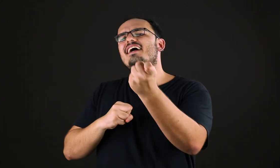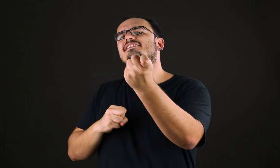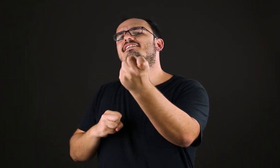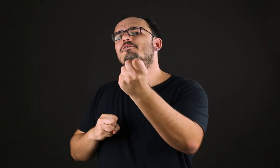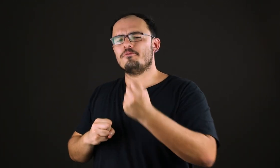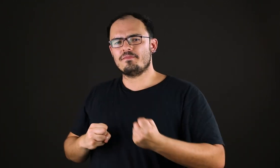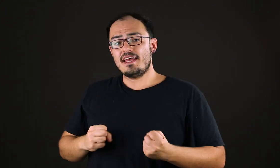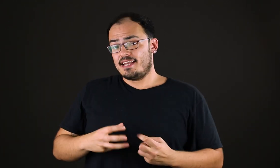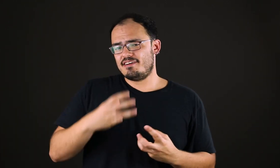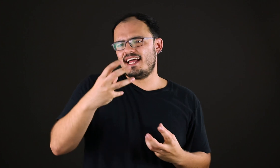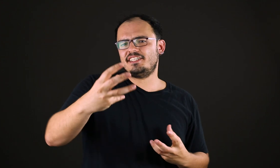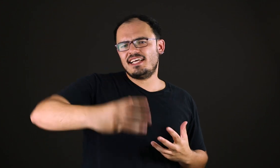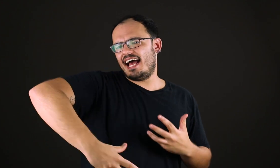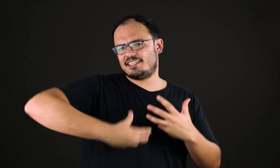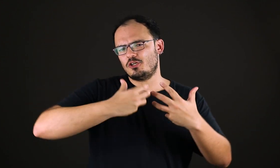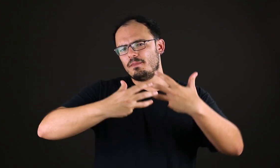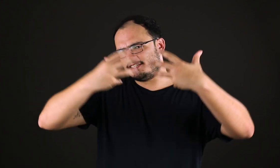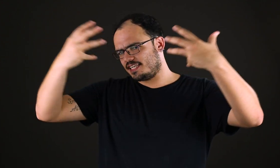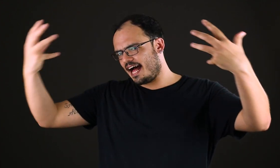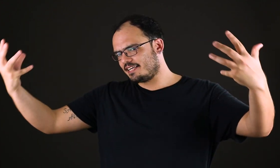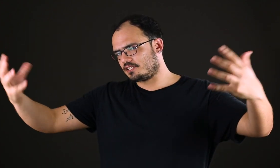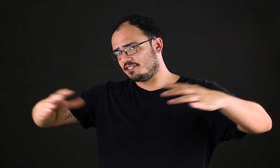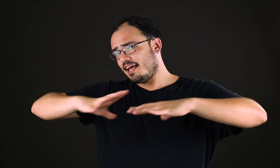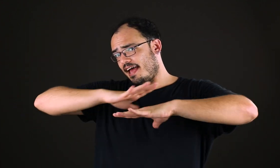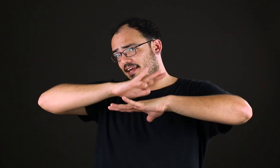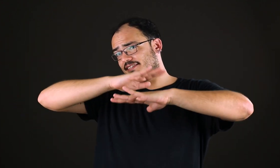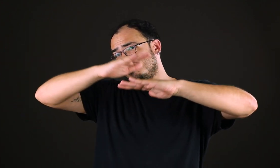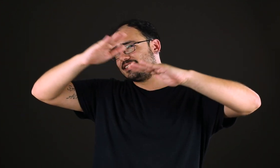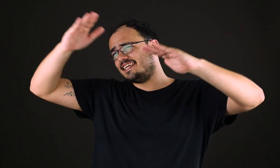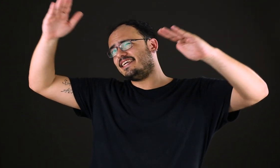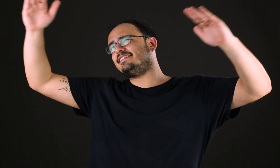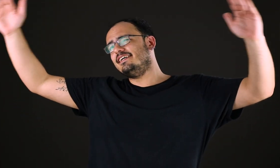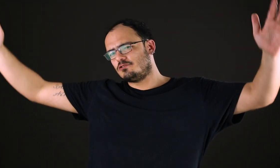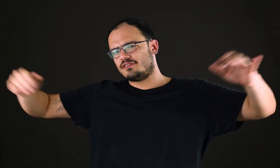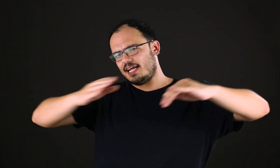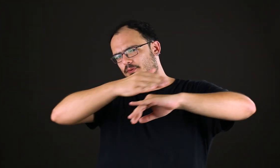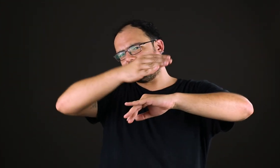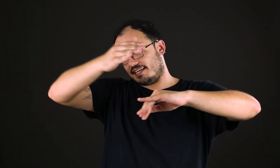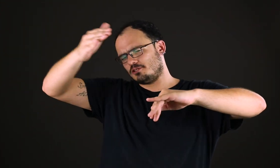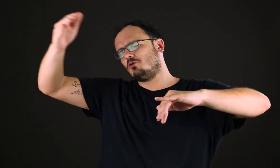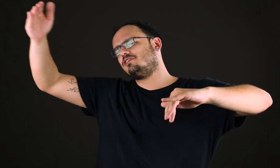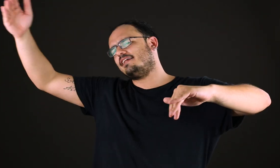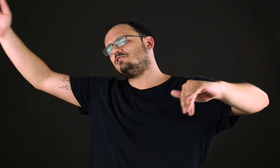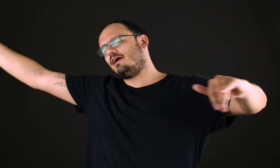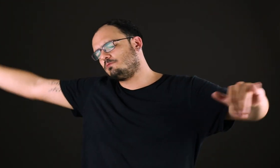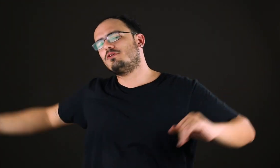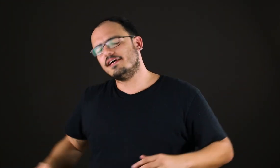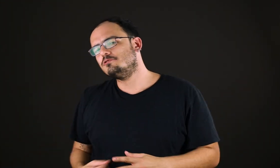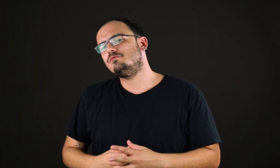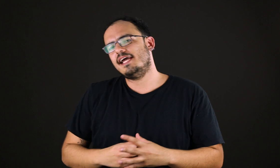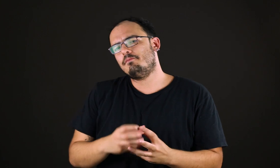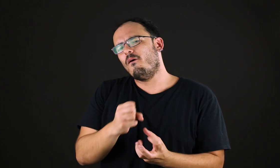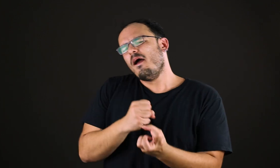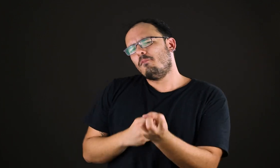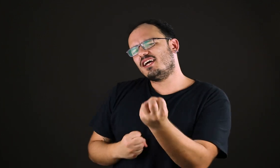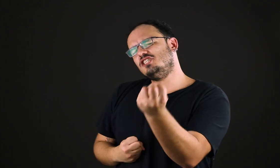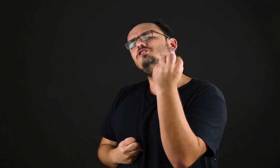razão. Na verdade, essas obras de arte, elas transcendem tanto tempo, quer dizer, elas são consideradas belas por tanto tempo, porque a gente